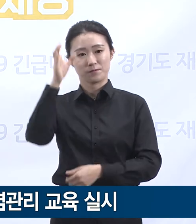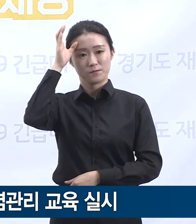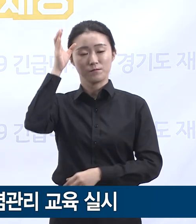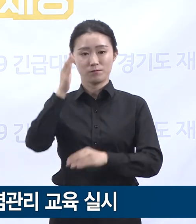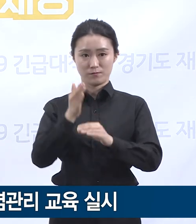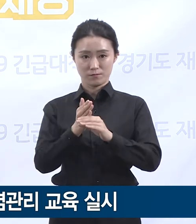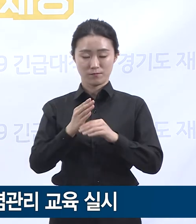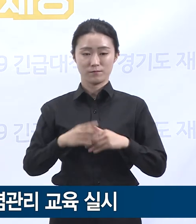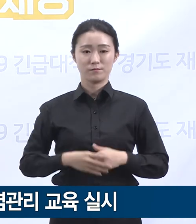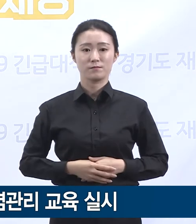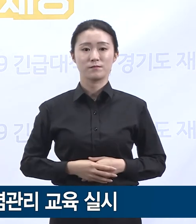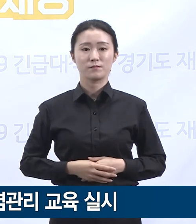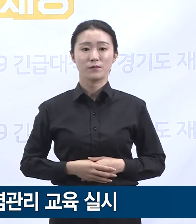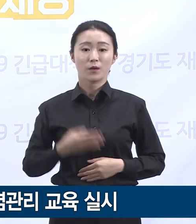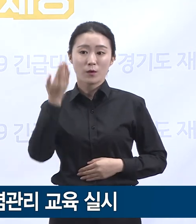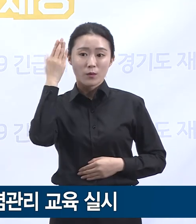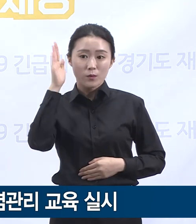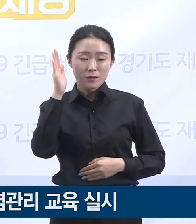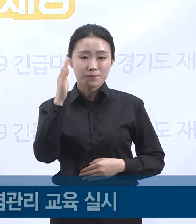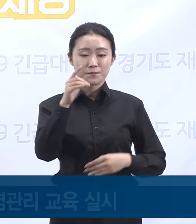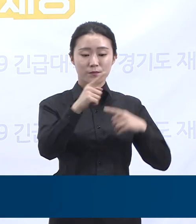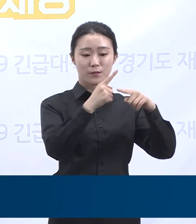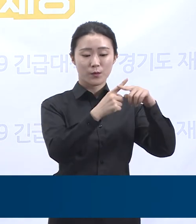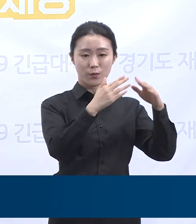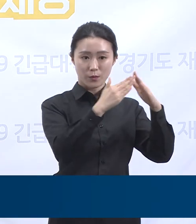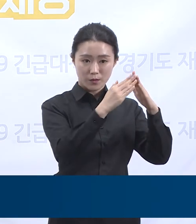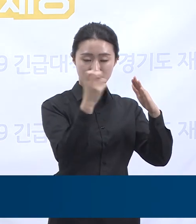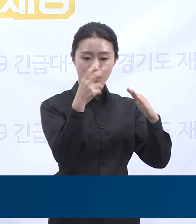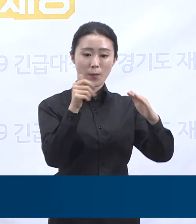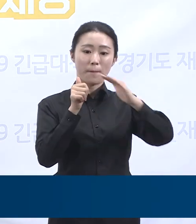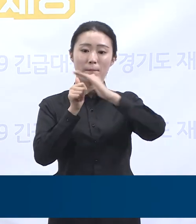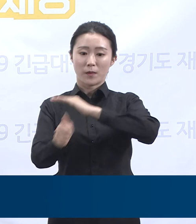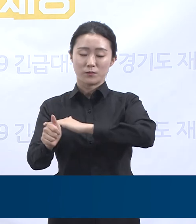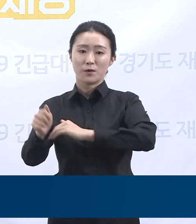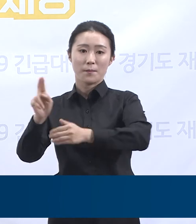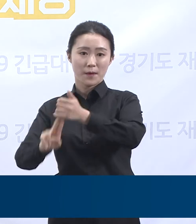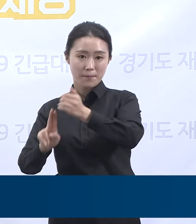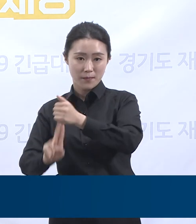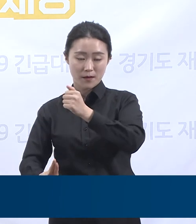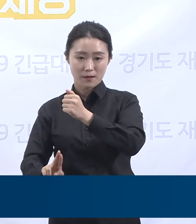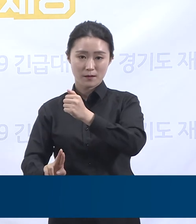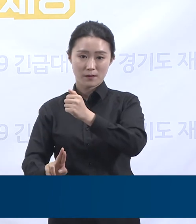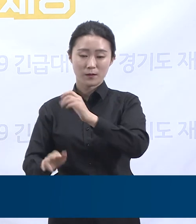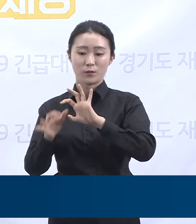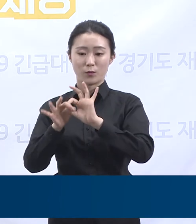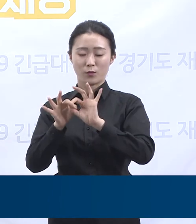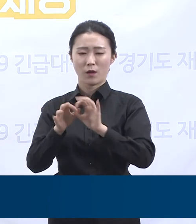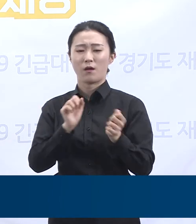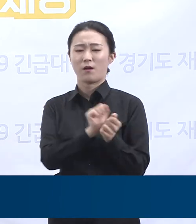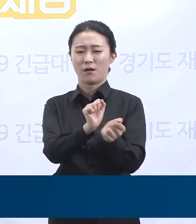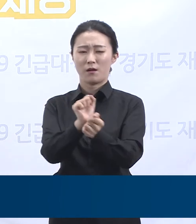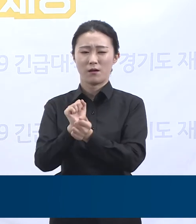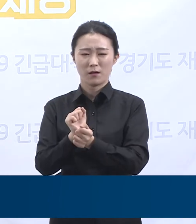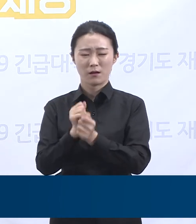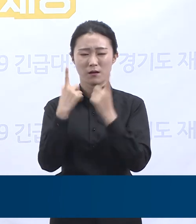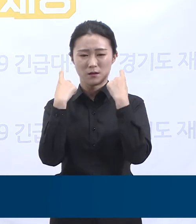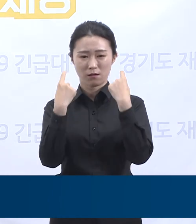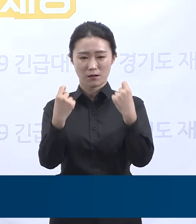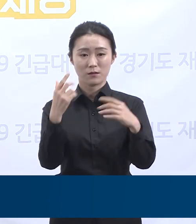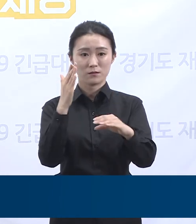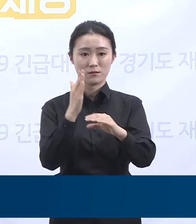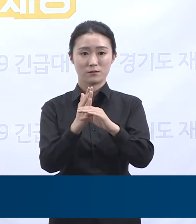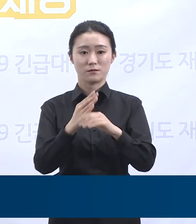최근 교회 방문 판매 업체를 연결고리로 하는 집단 감염이 지속 발생하고 있습니다.